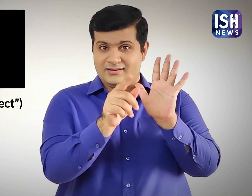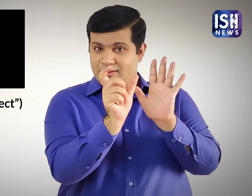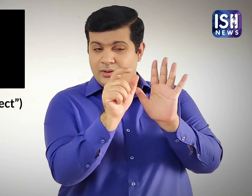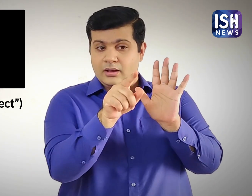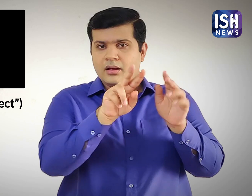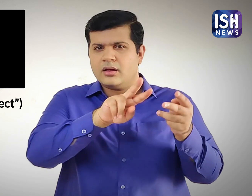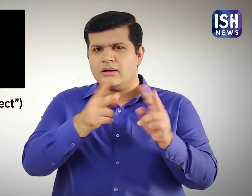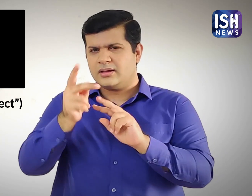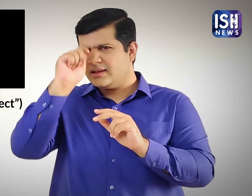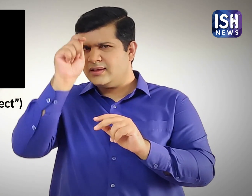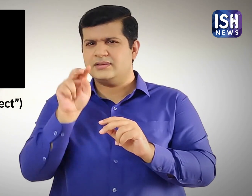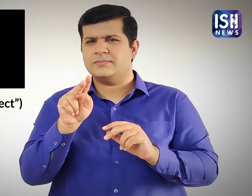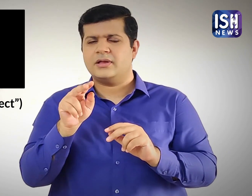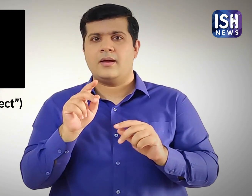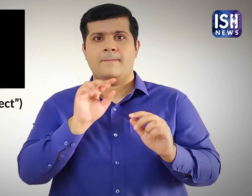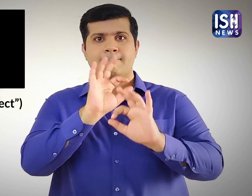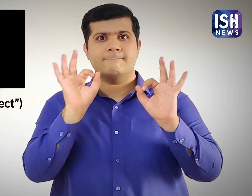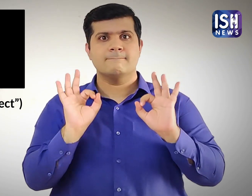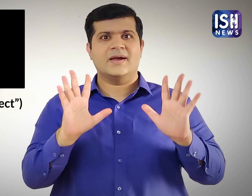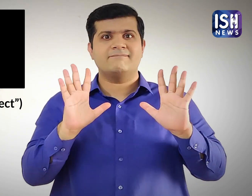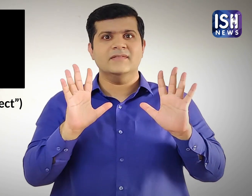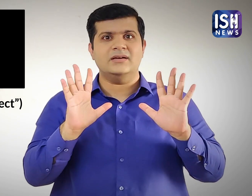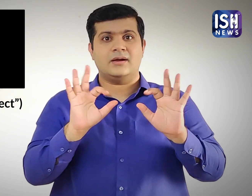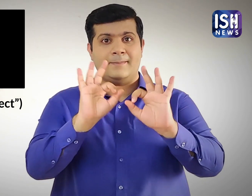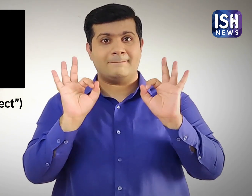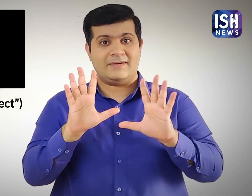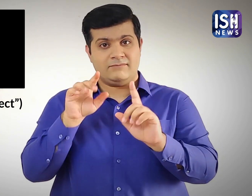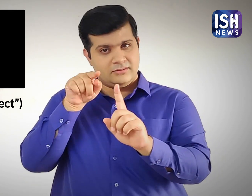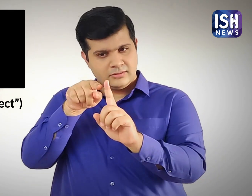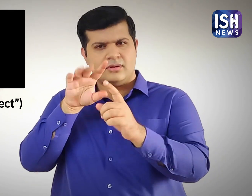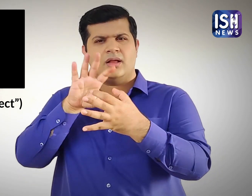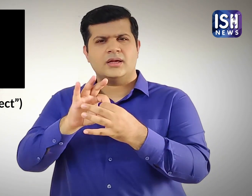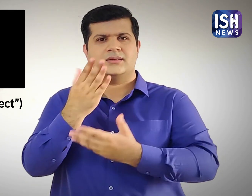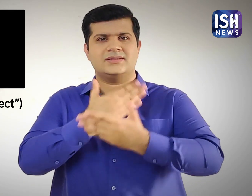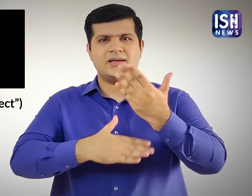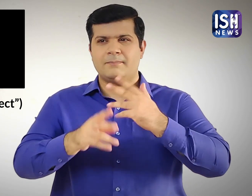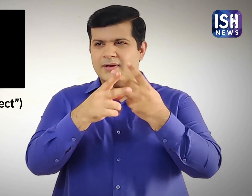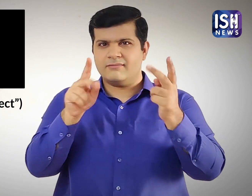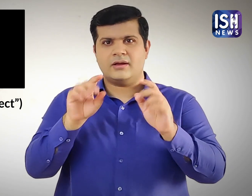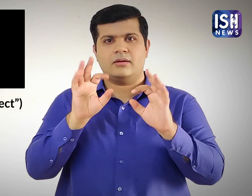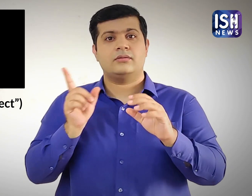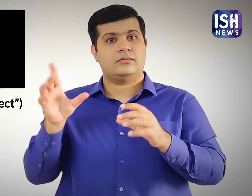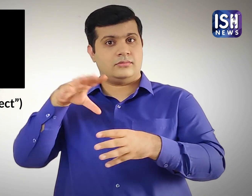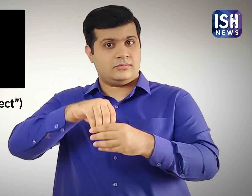मुश्लामिम जिसका अंग्रेजी में अर्थ है परफेक्ट यहाँ विकलांग लोगों के बारे में था।